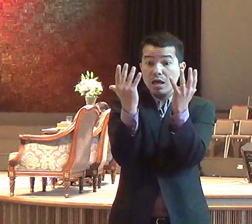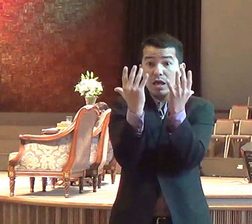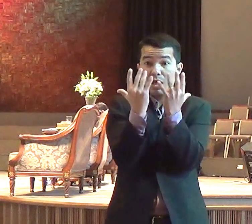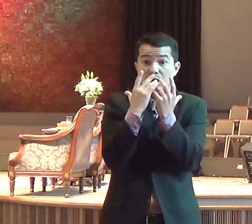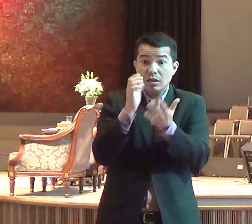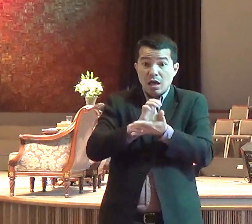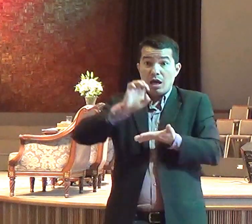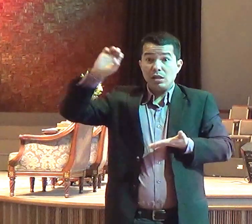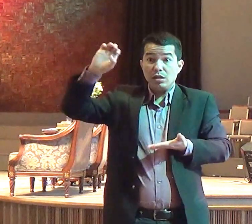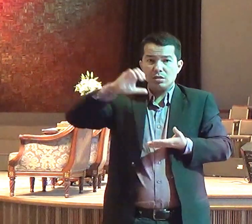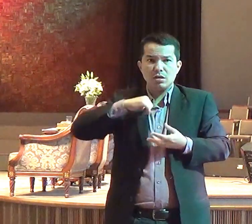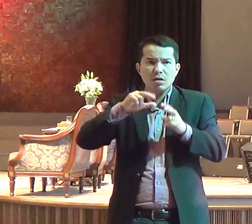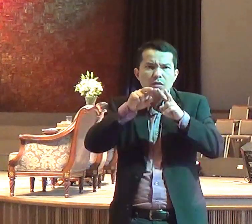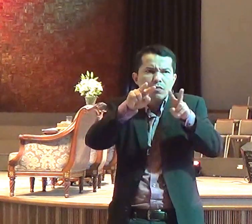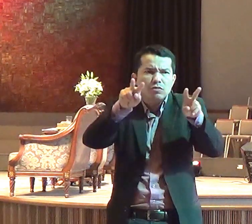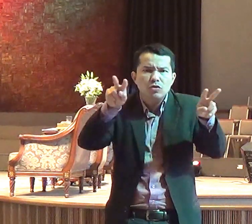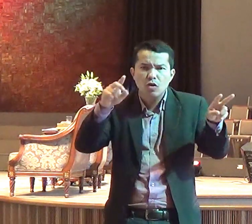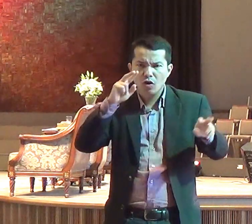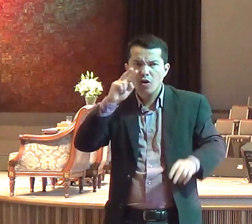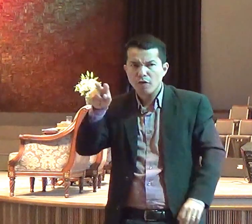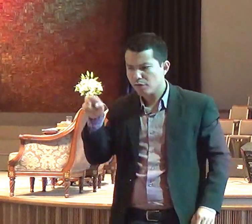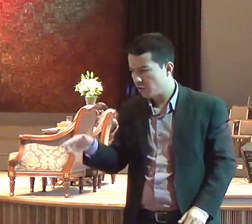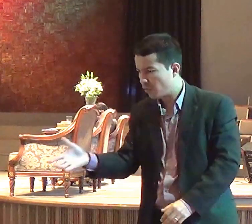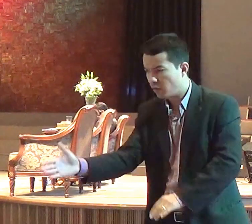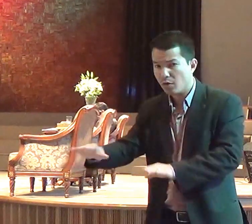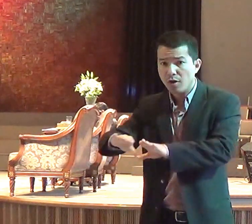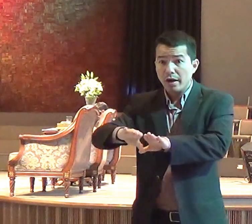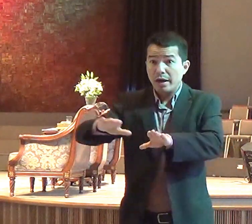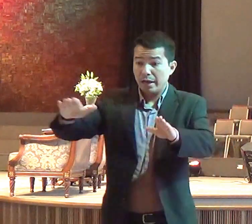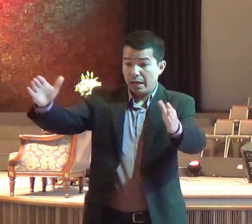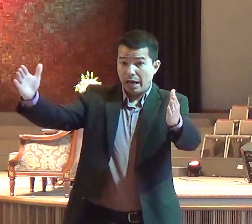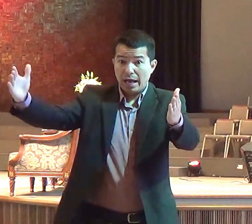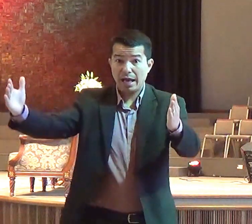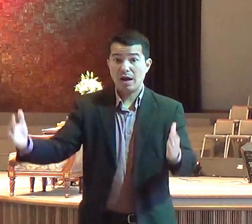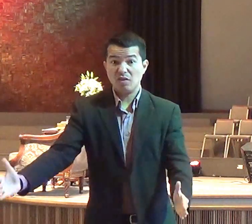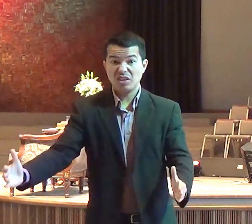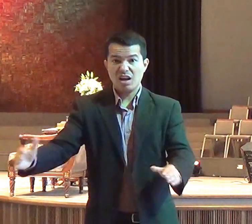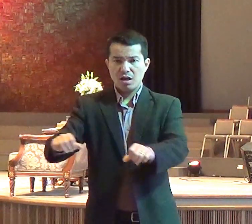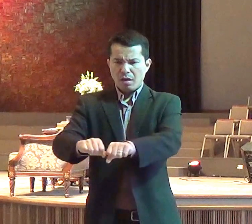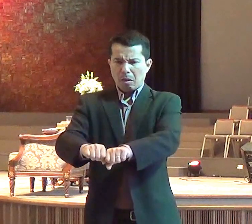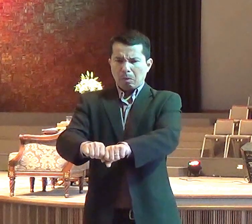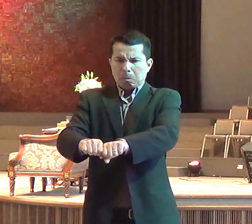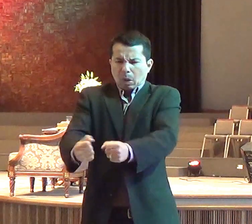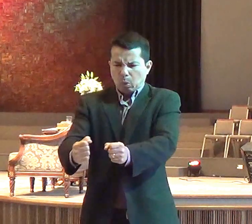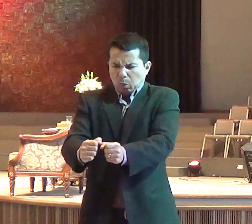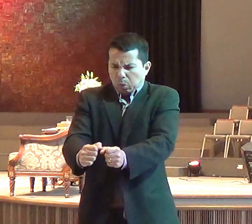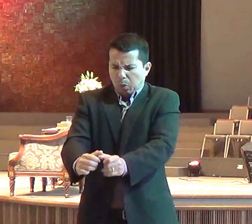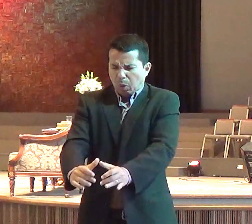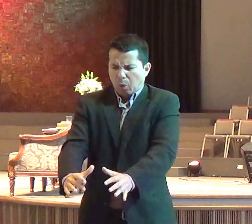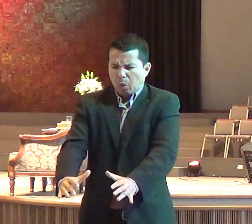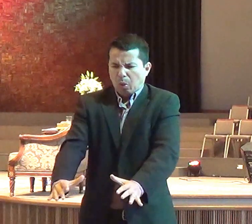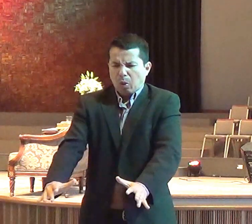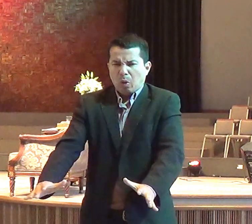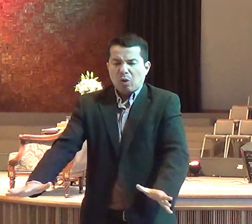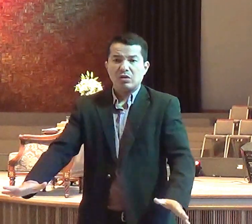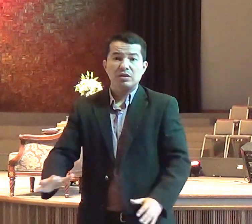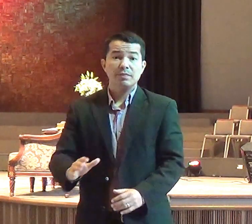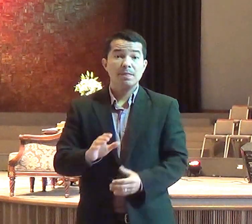Elias reparou o altar do Senhor que estava em ruínas. Depois apanhou doze pedras, uma para cada